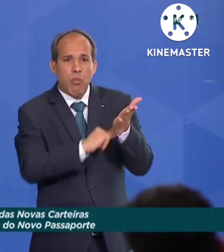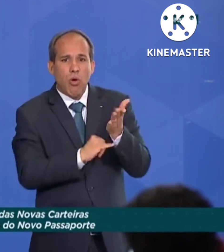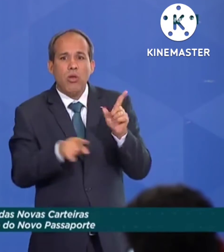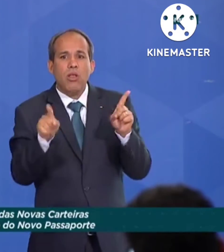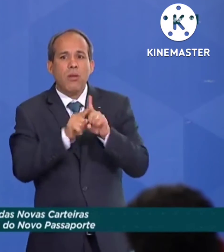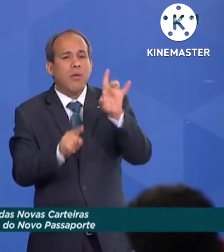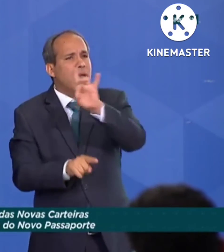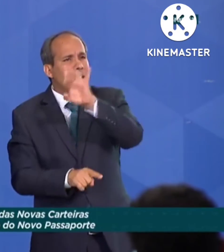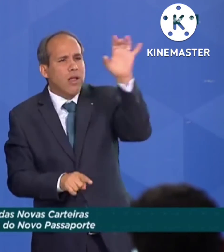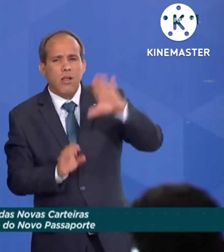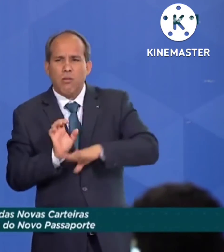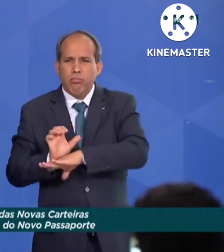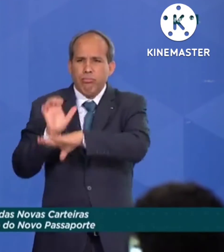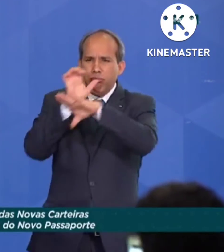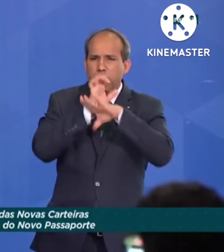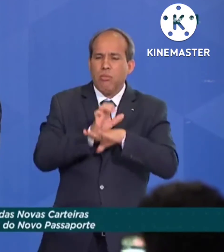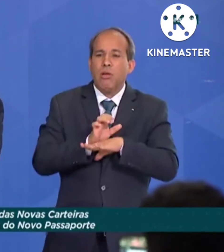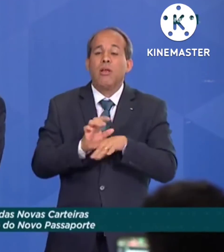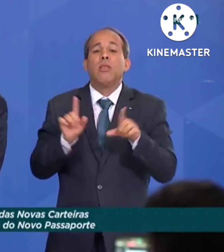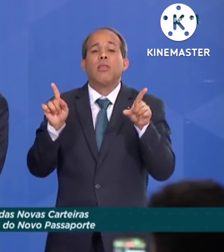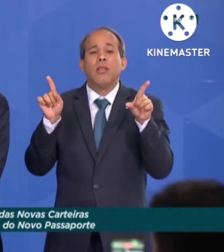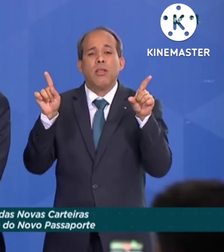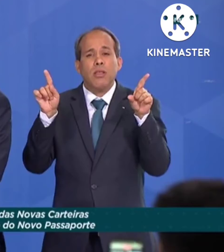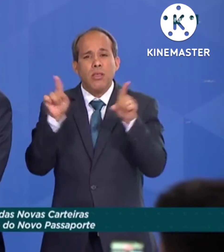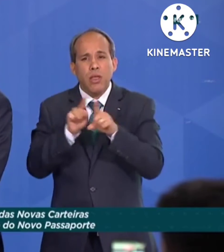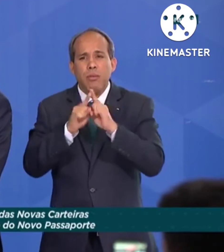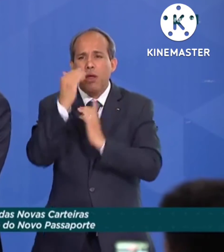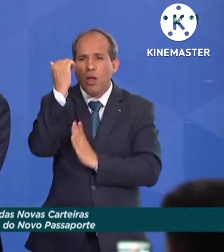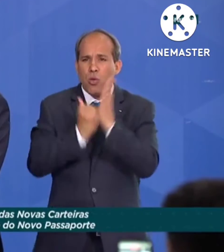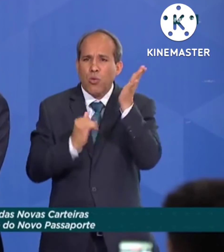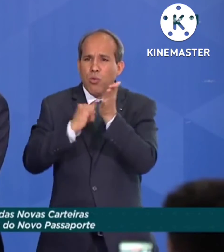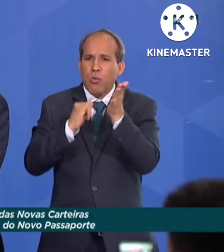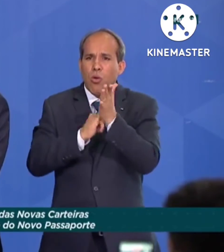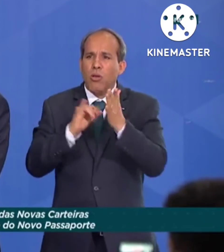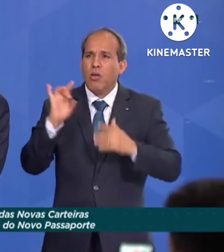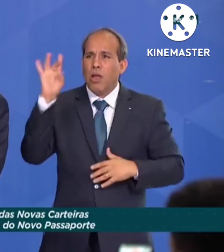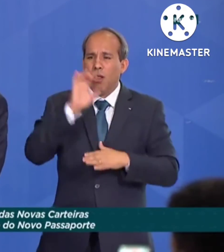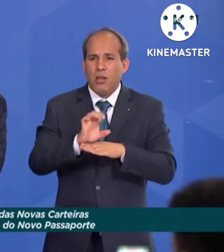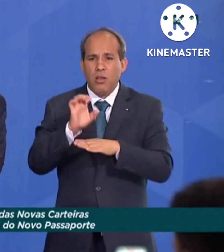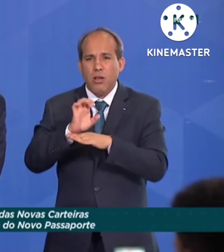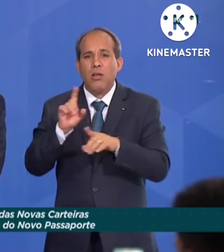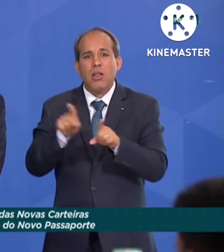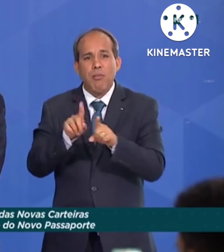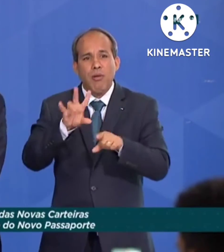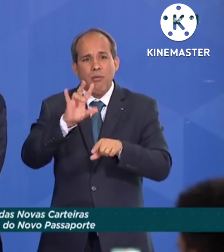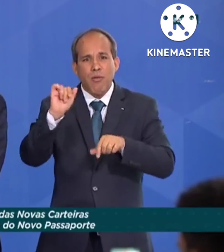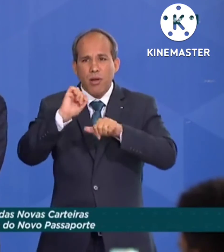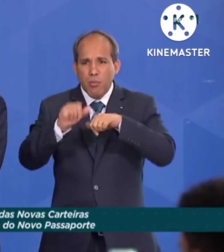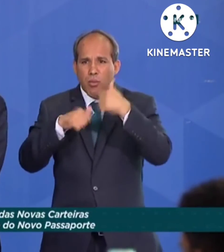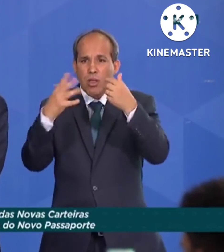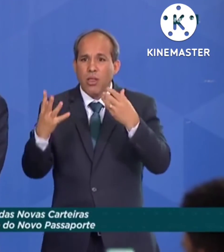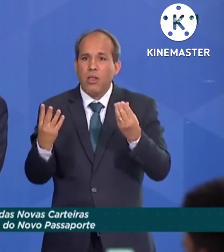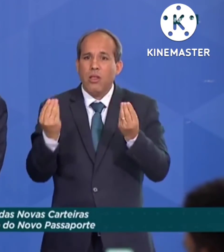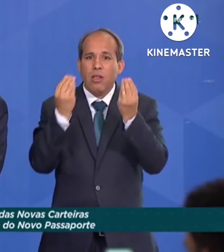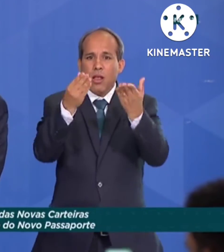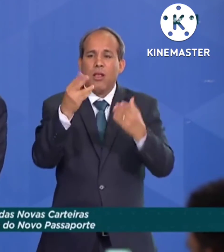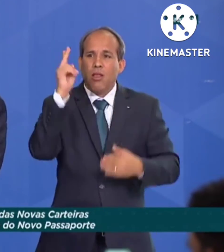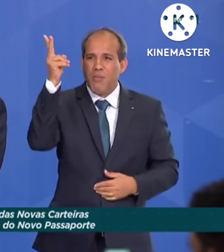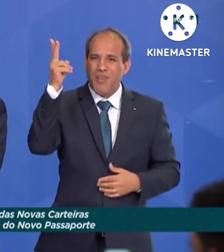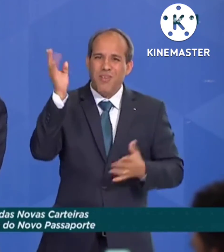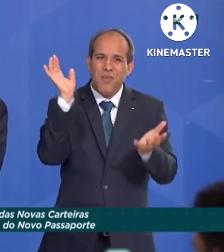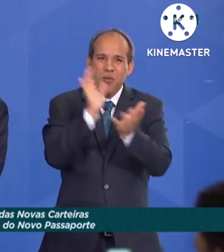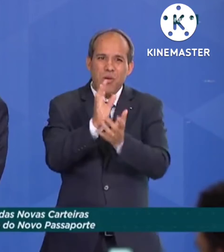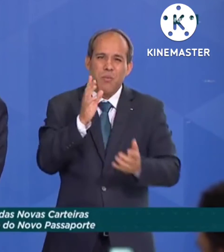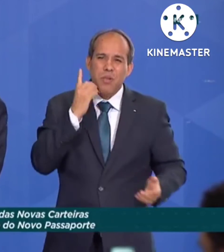pedindo aos Estados que também reduzam os impostos estaduais e ainda vão mandar para o Congresso. Nós já mandamos, já foi